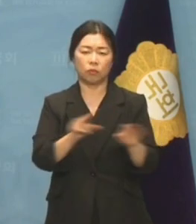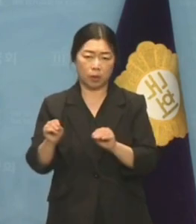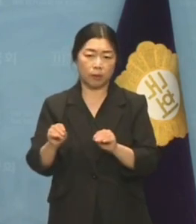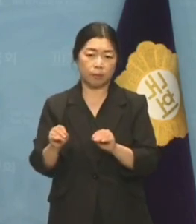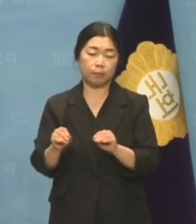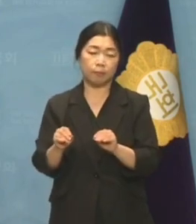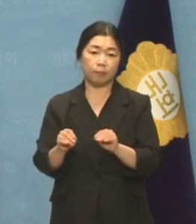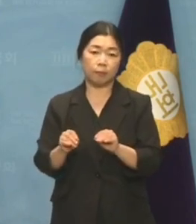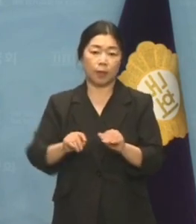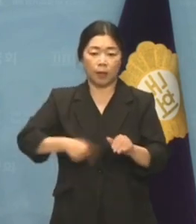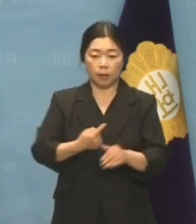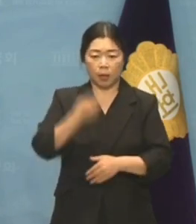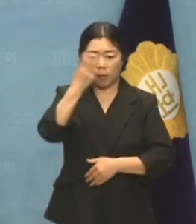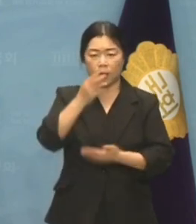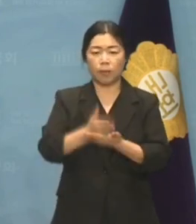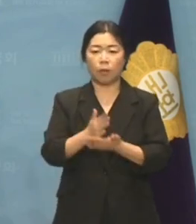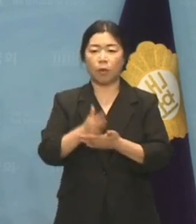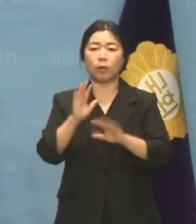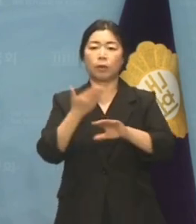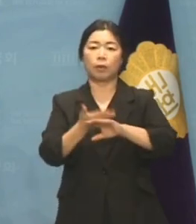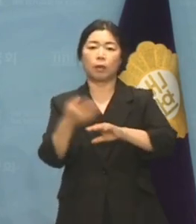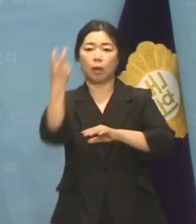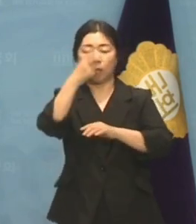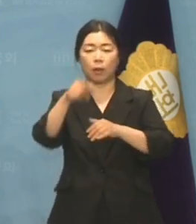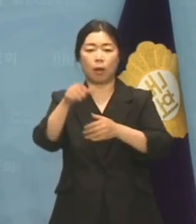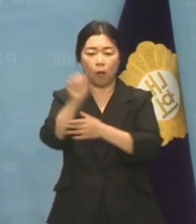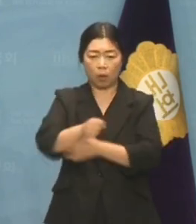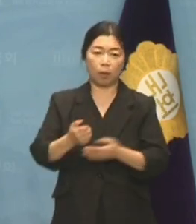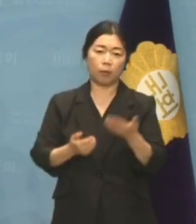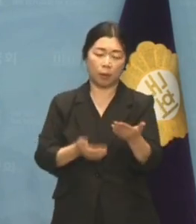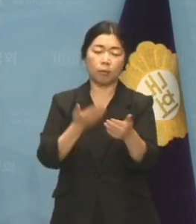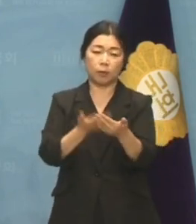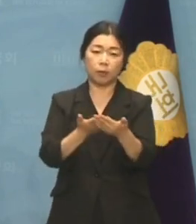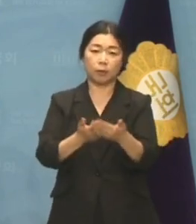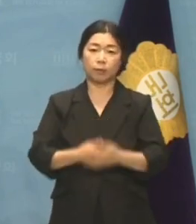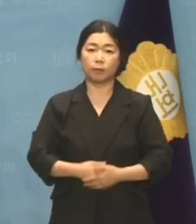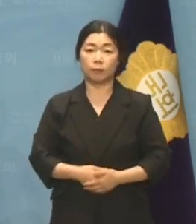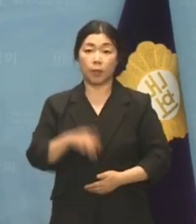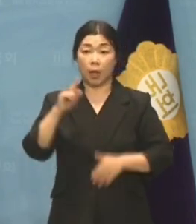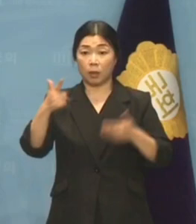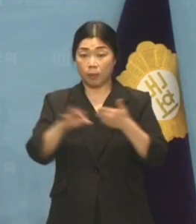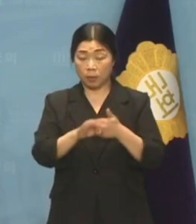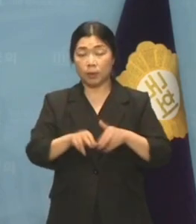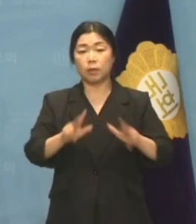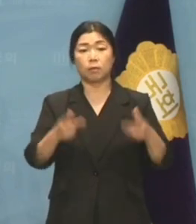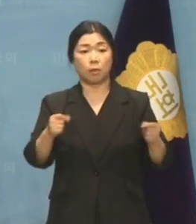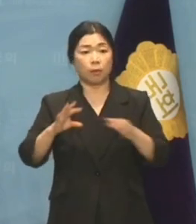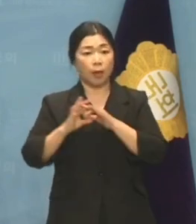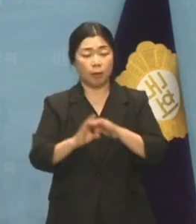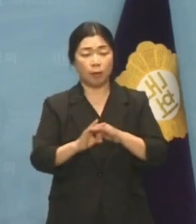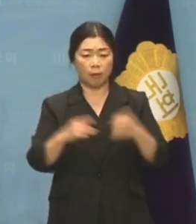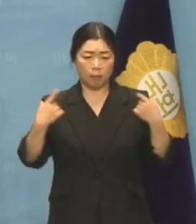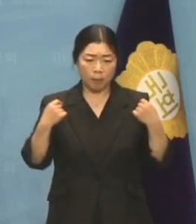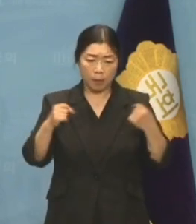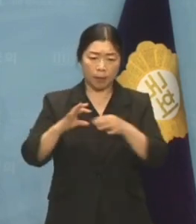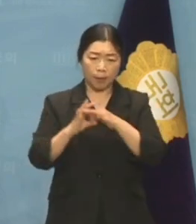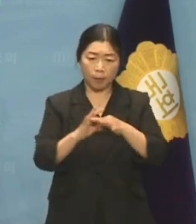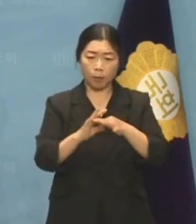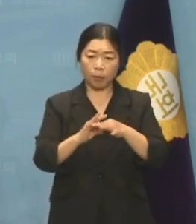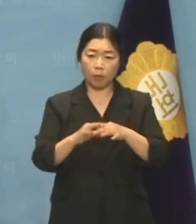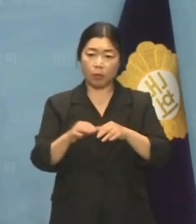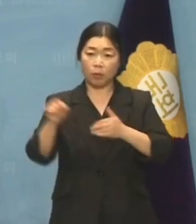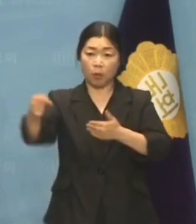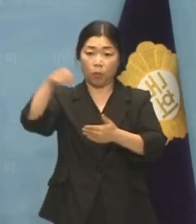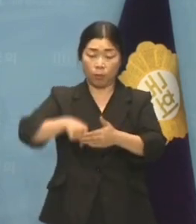외부 감사를 수용하기 바랍니다. 그렇지 않고 중앙선관위가 지금처럼 계속 외부 감사를